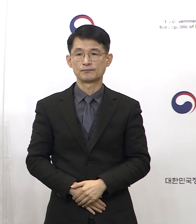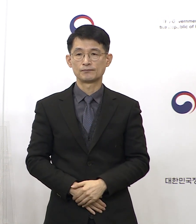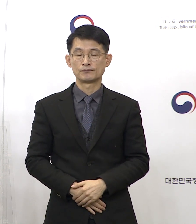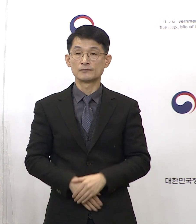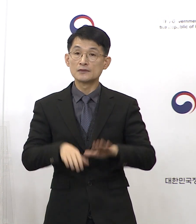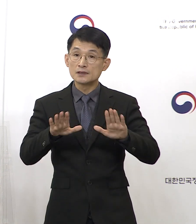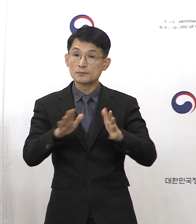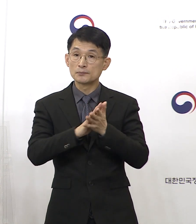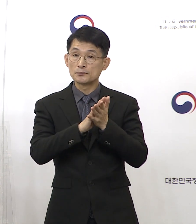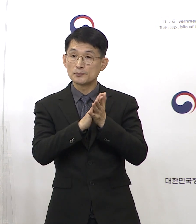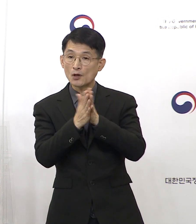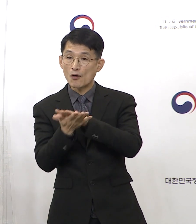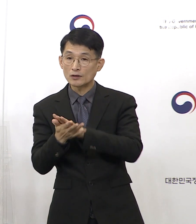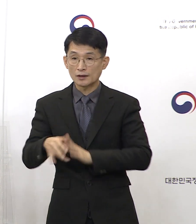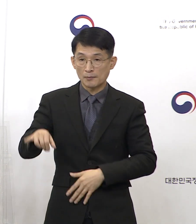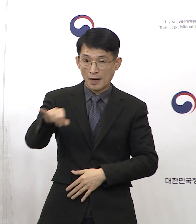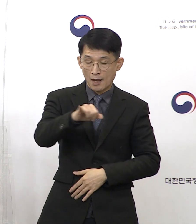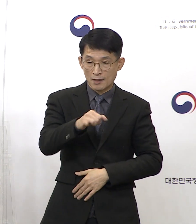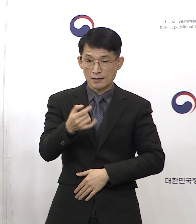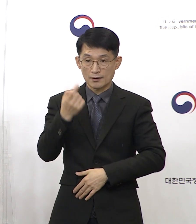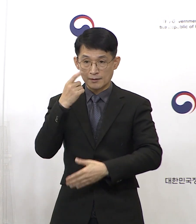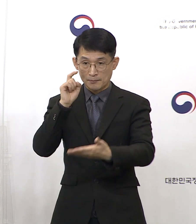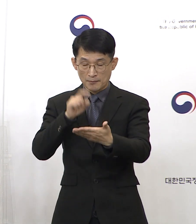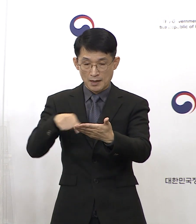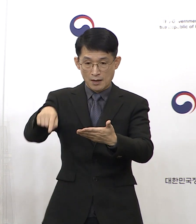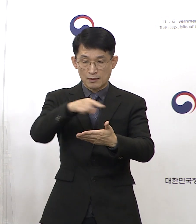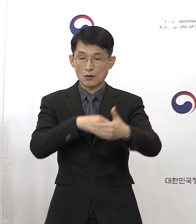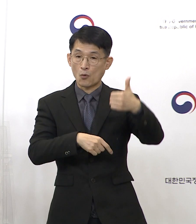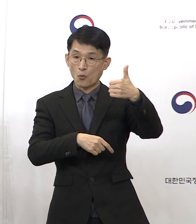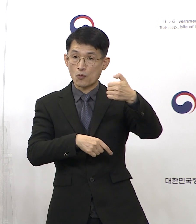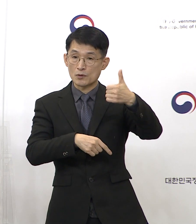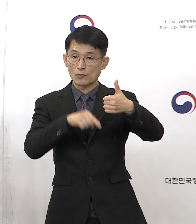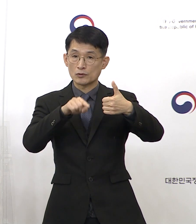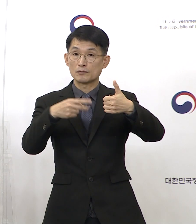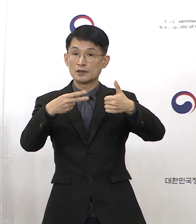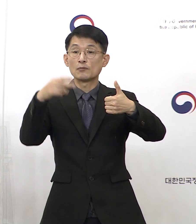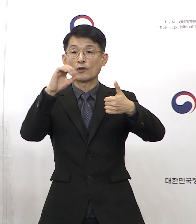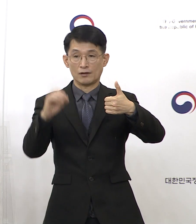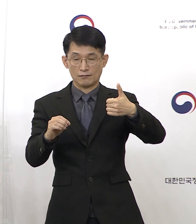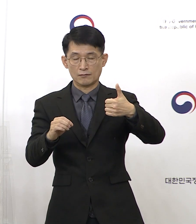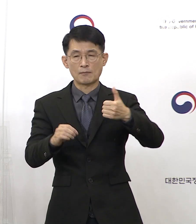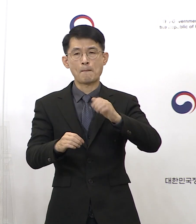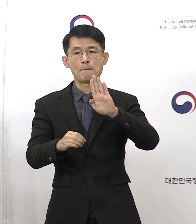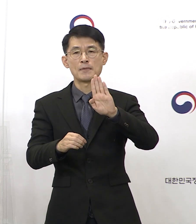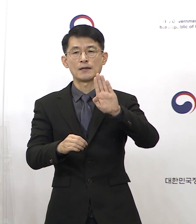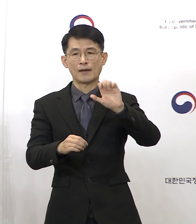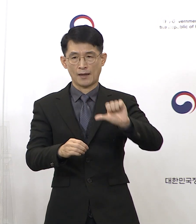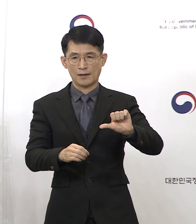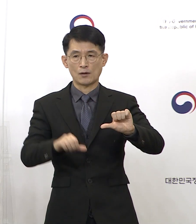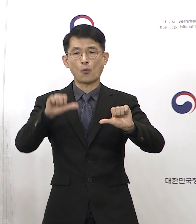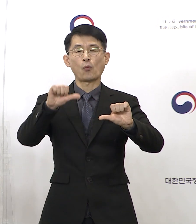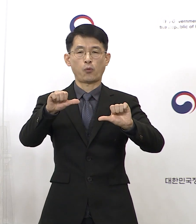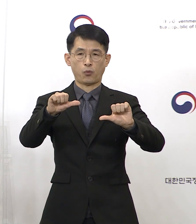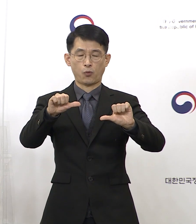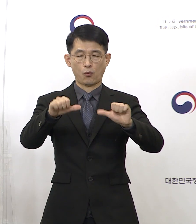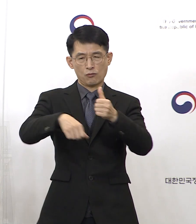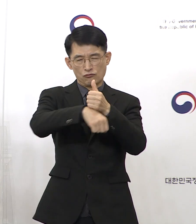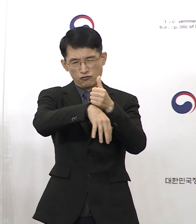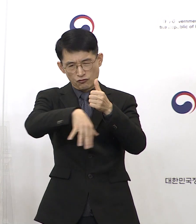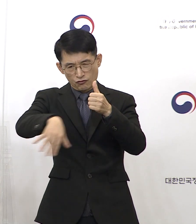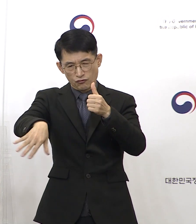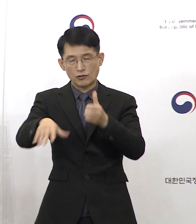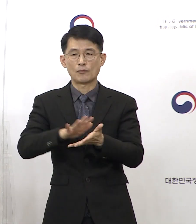현재 검출되는 변이의 55.2%는 BAO의 세부 계통들로서